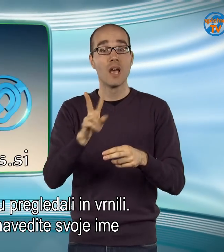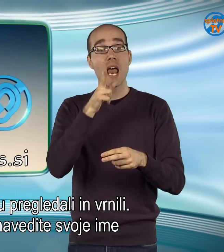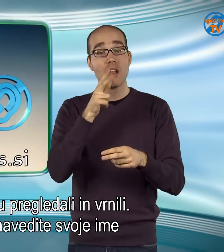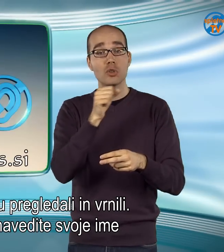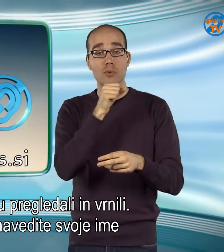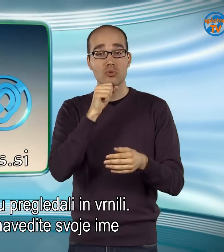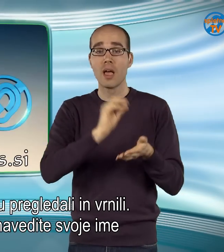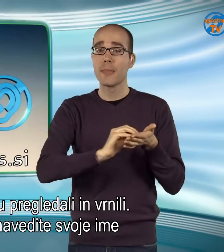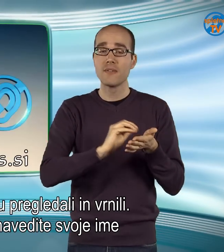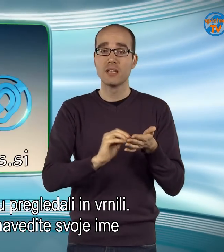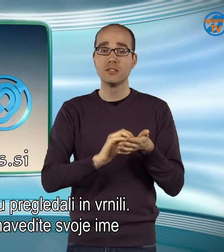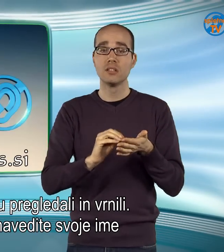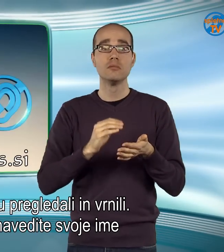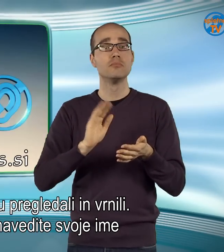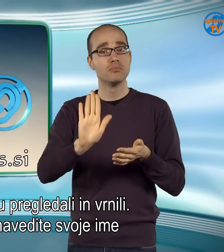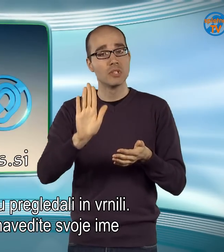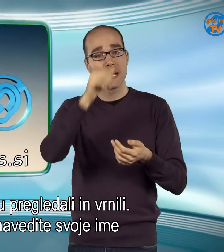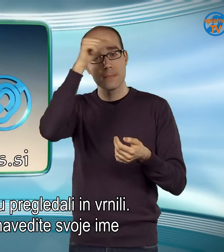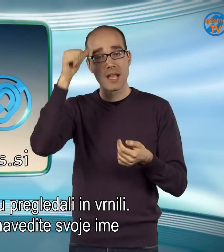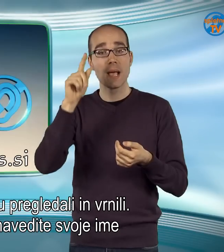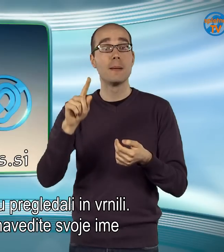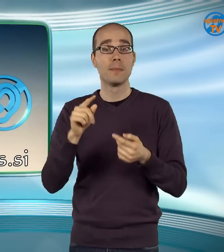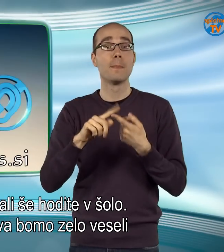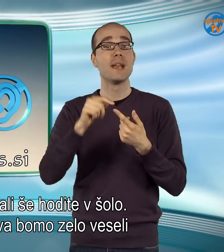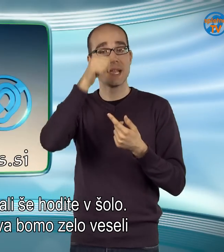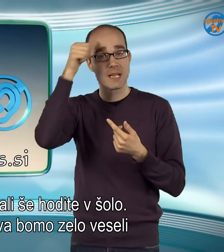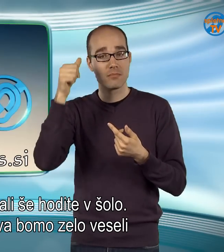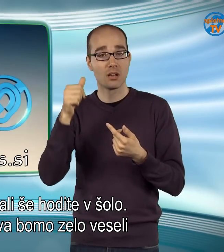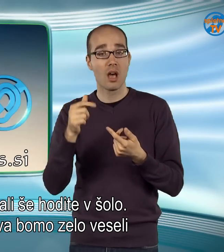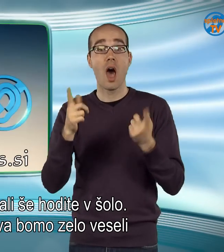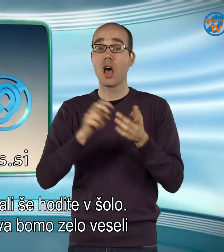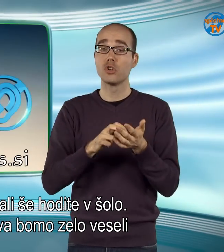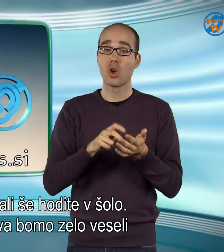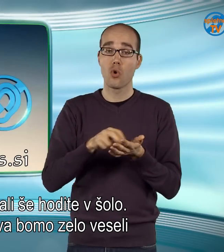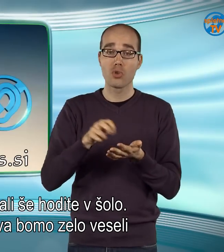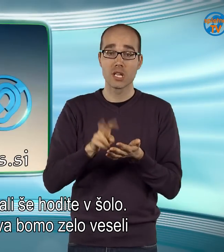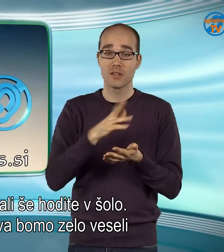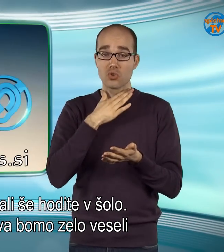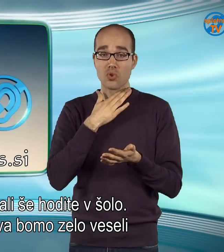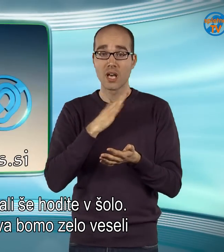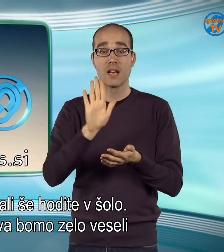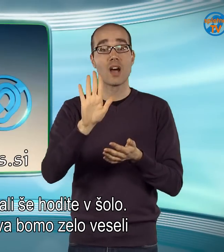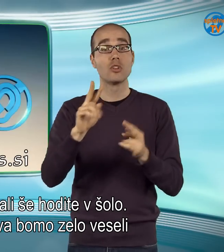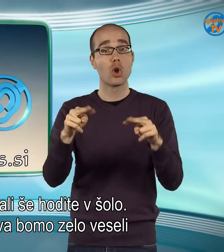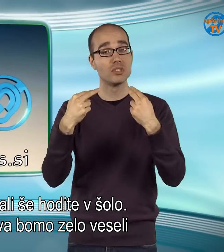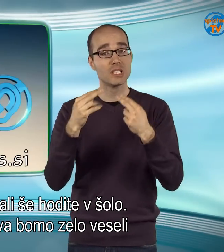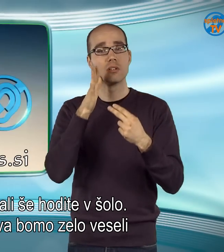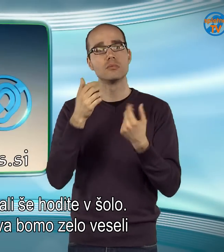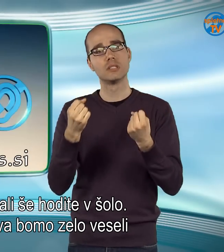vrnili. V je pismu navedite svoje ime in prijimek in ali še hodite v šolo. Vašega odziva bomo